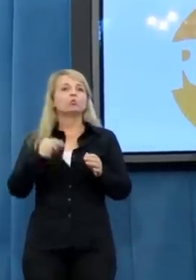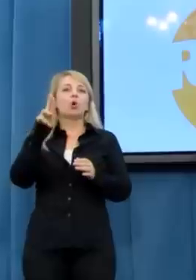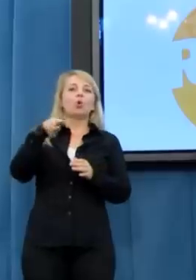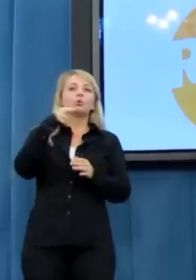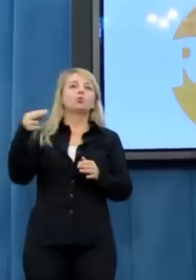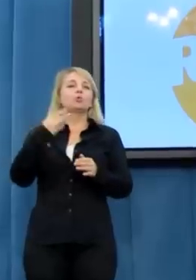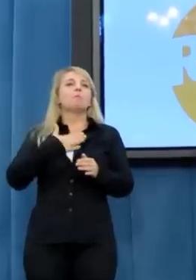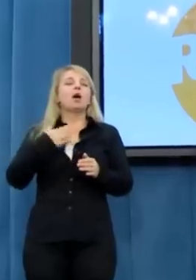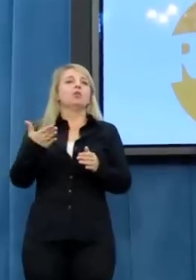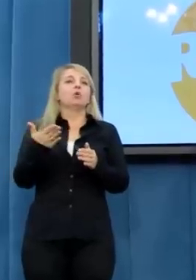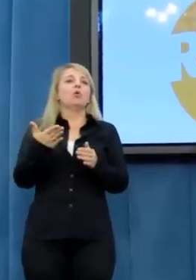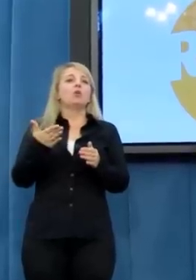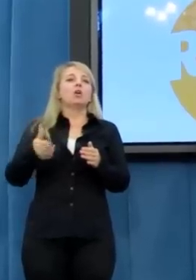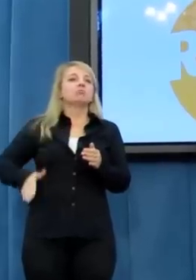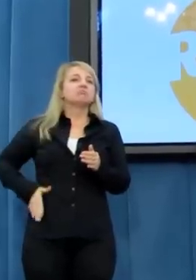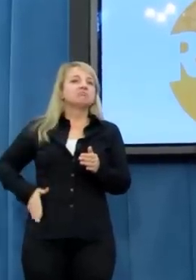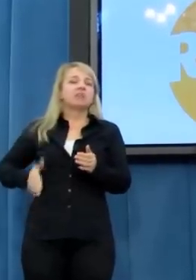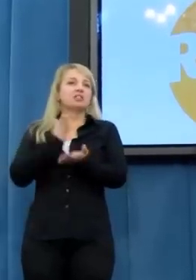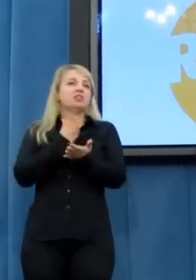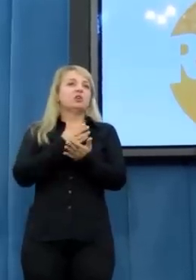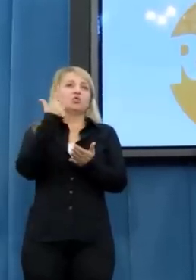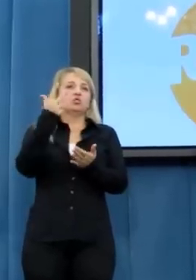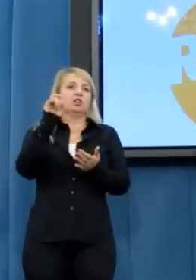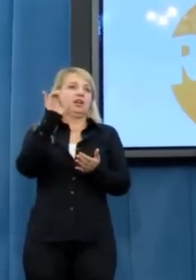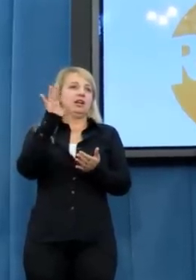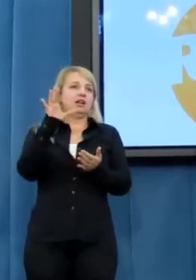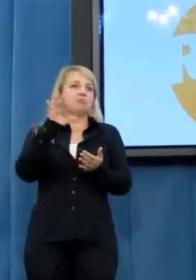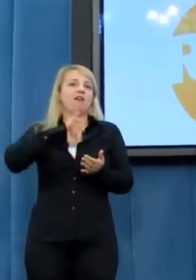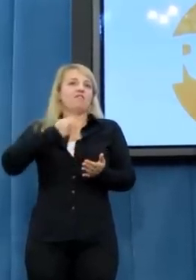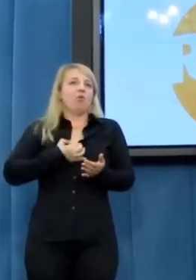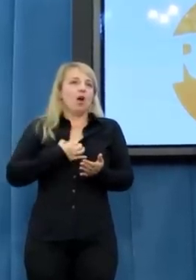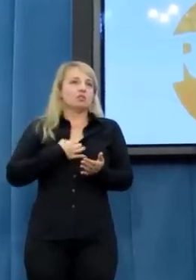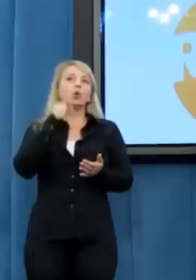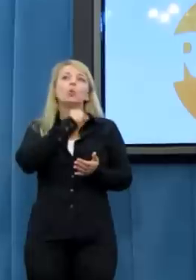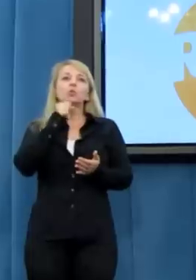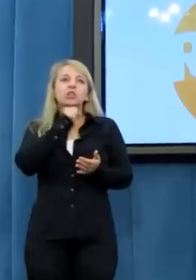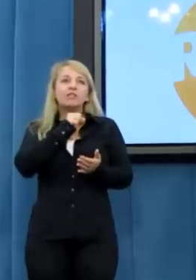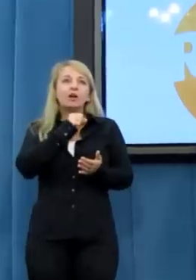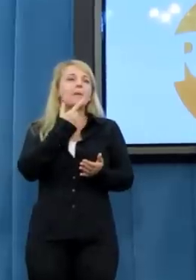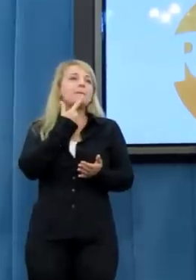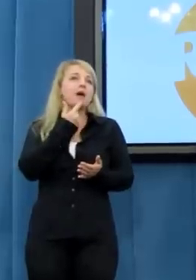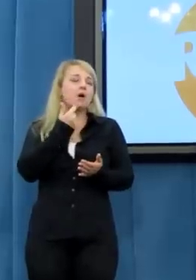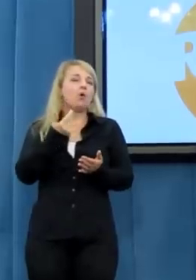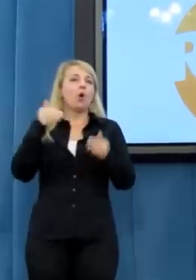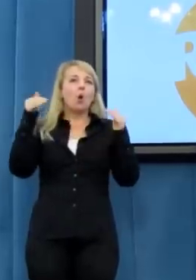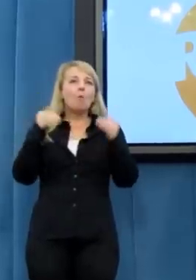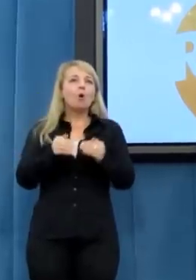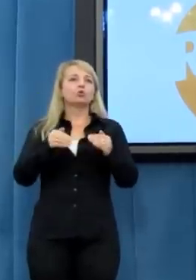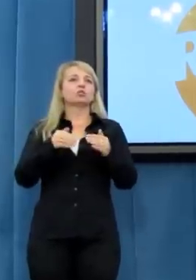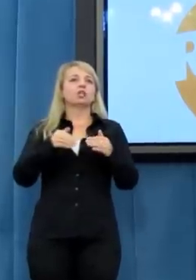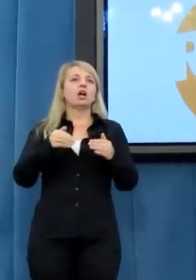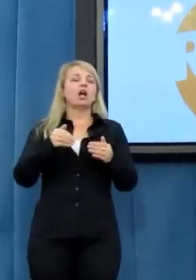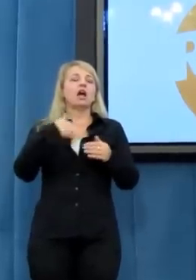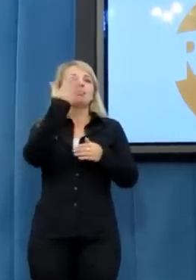zaposiadanie na własny użytek niewielkiej ilości marihuany, można nie